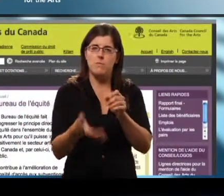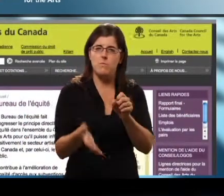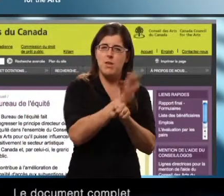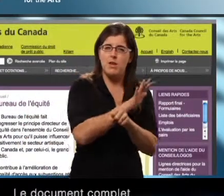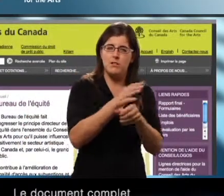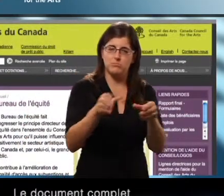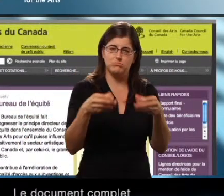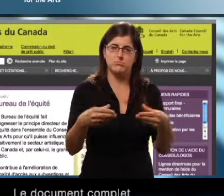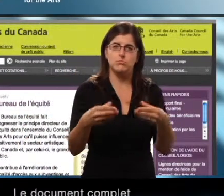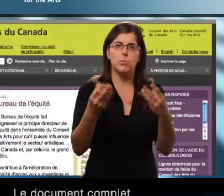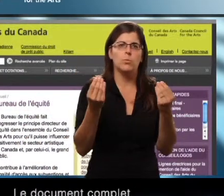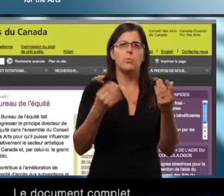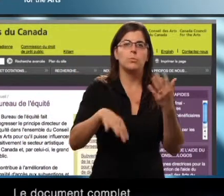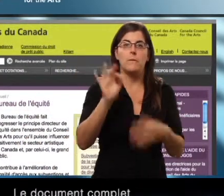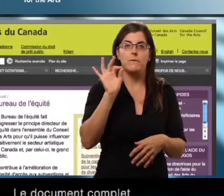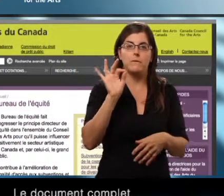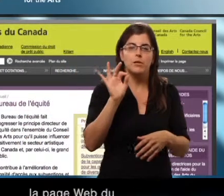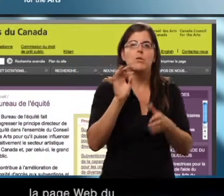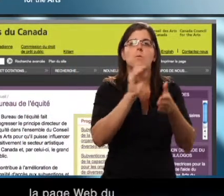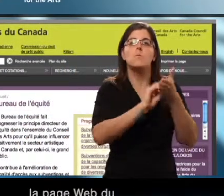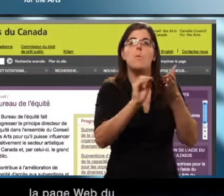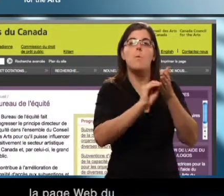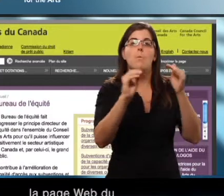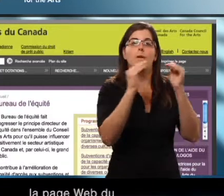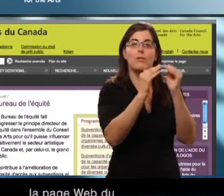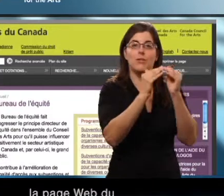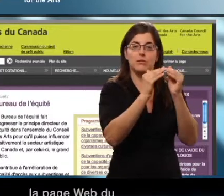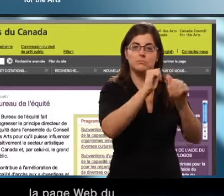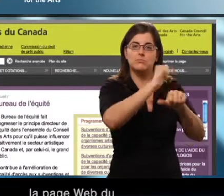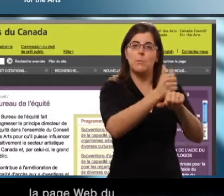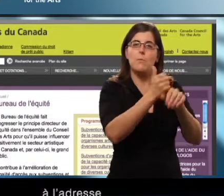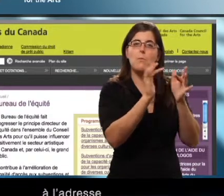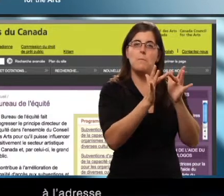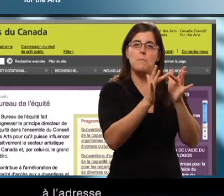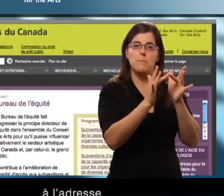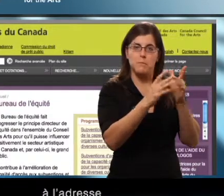Le document complet est disponible sur la page Web du Bureau de l'équité à l'adresse